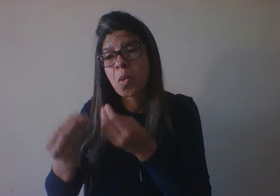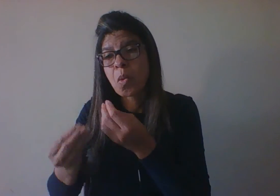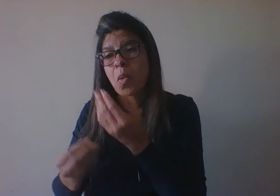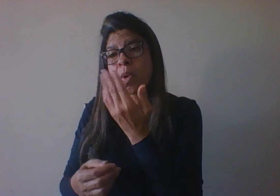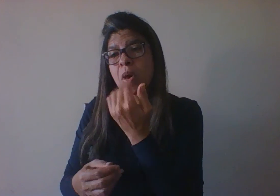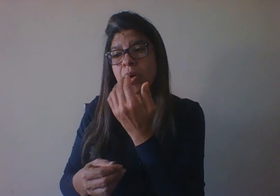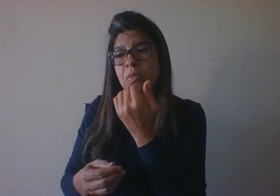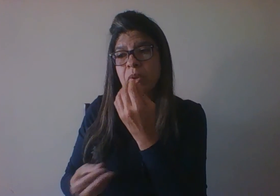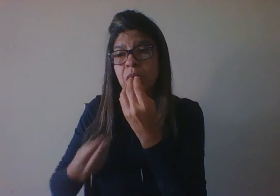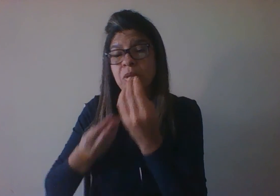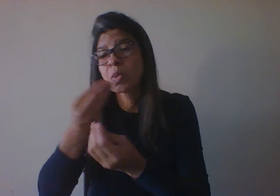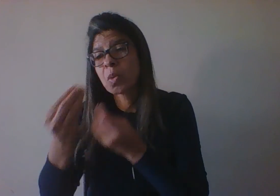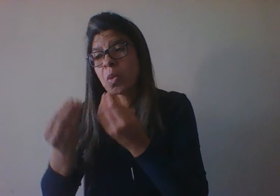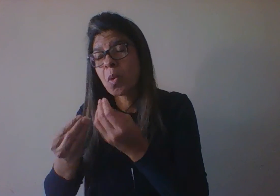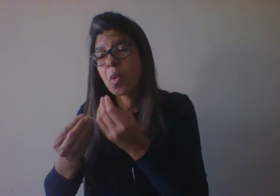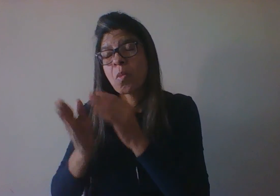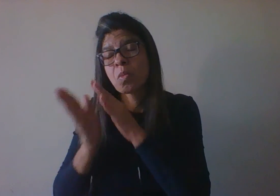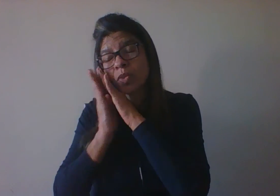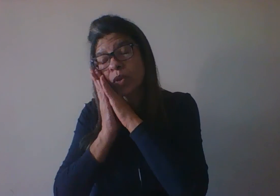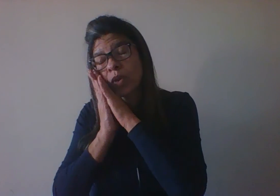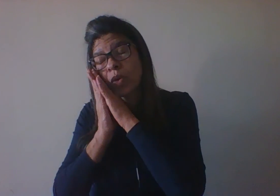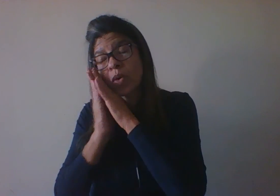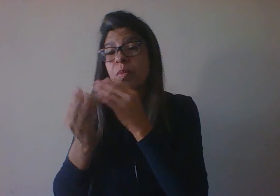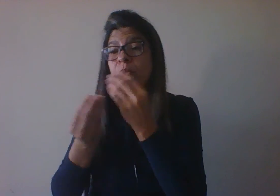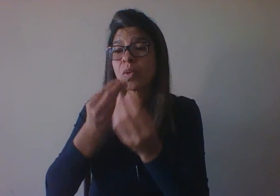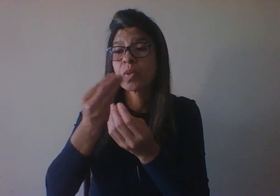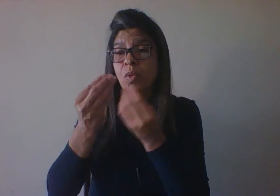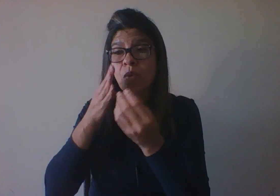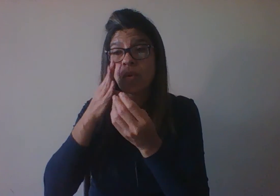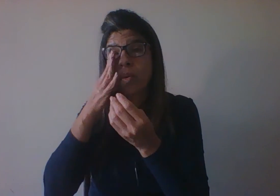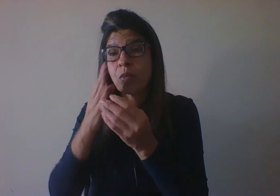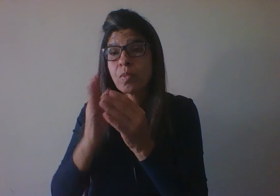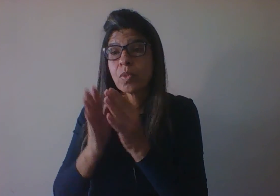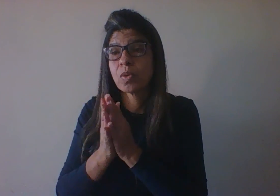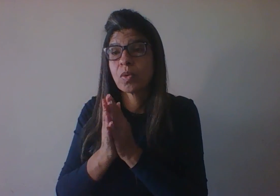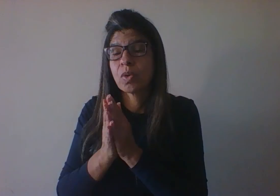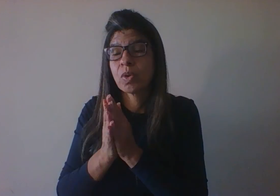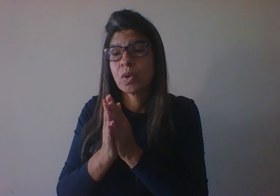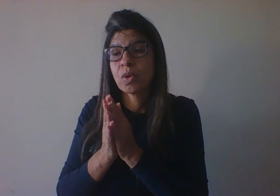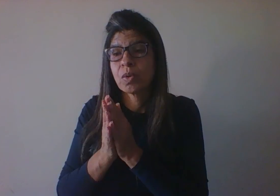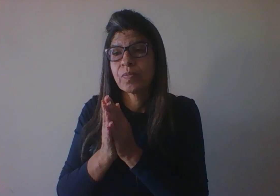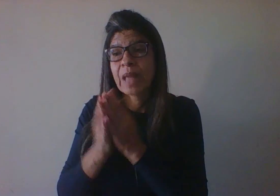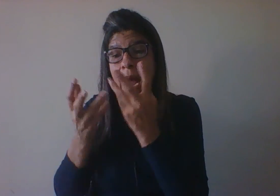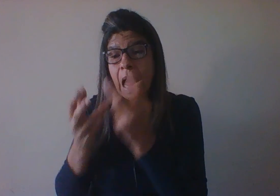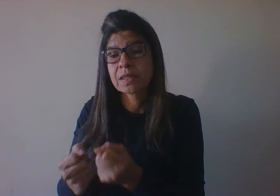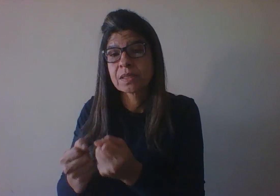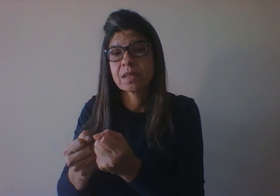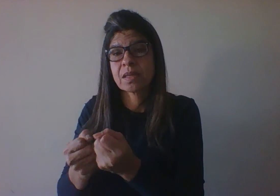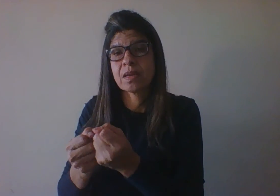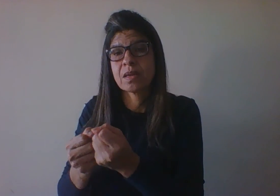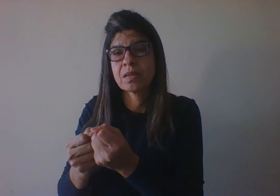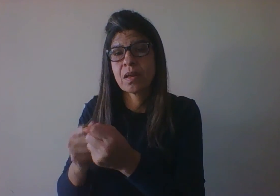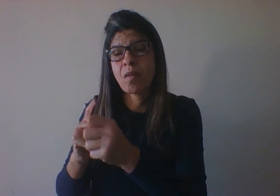dorme, como ele acessa a mais ou menos estímulos no ambiente. Então,